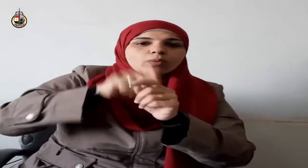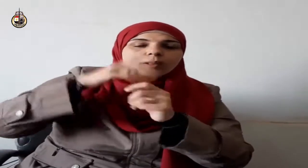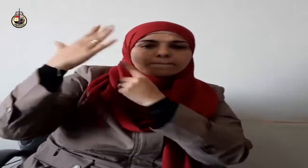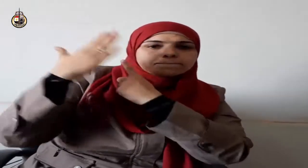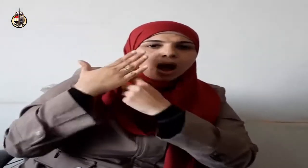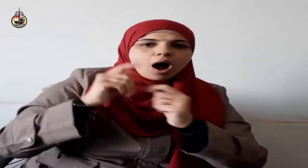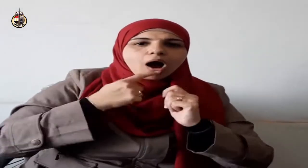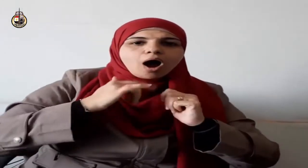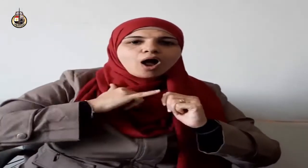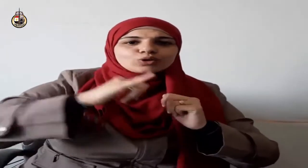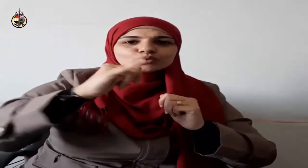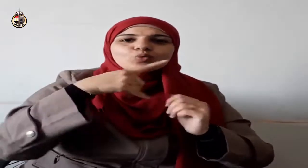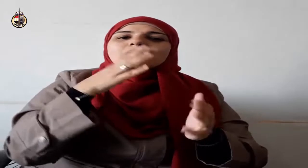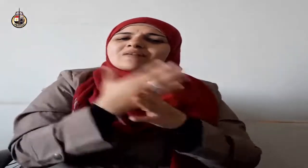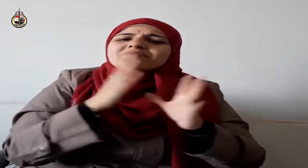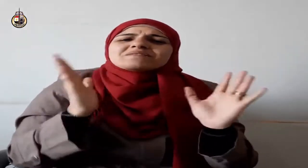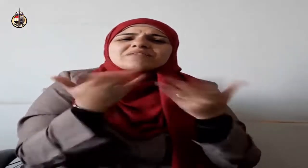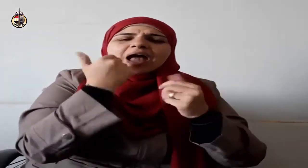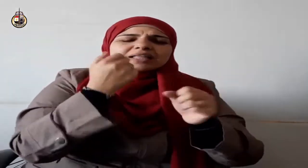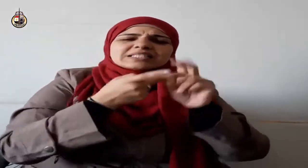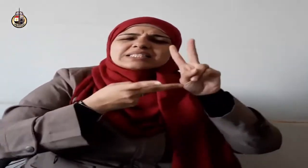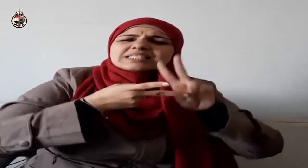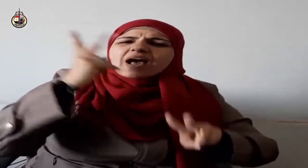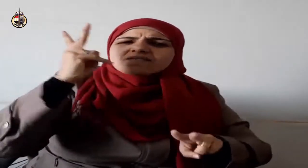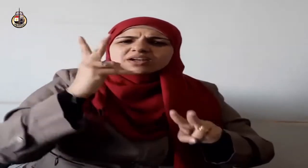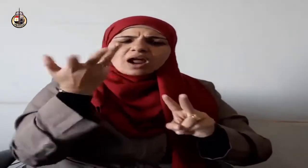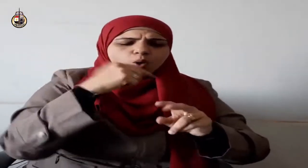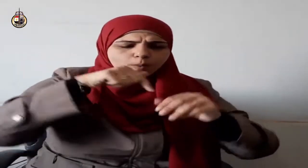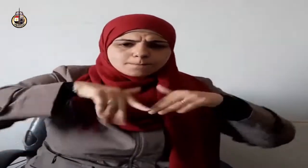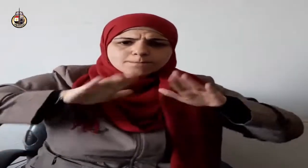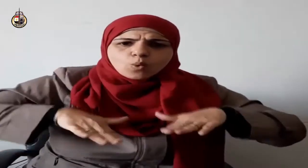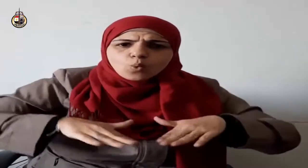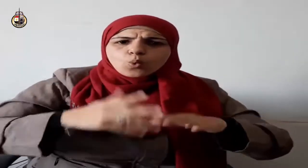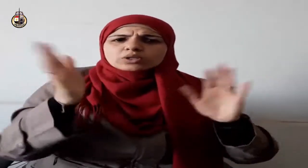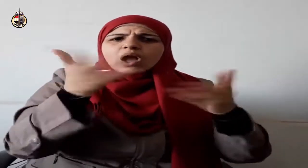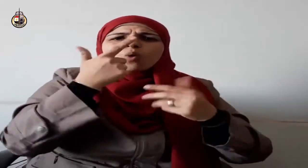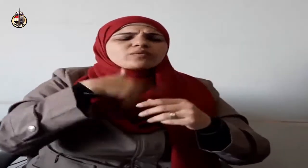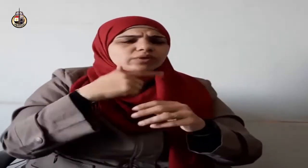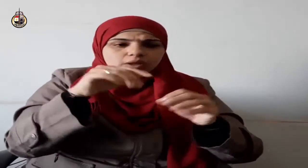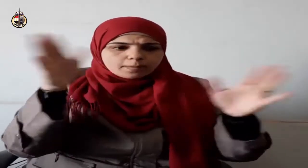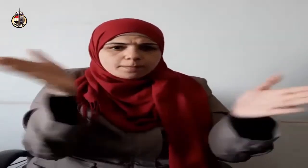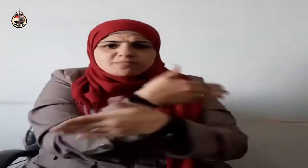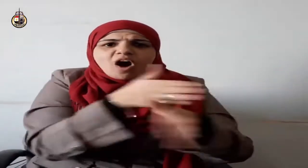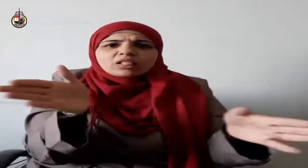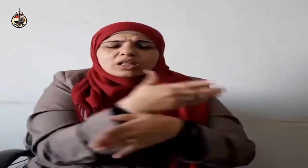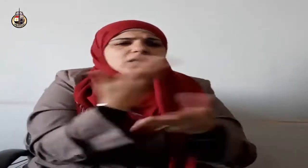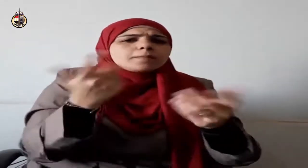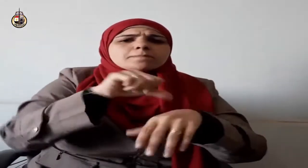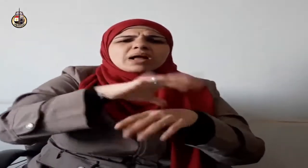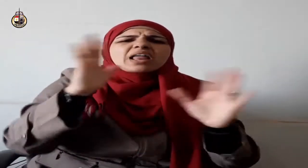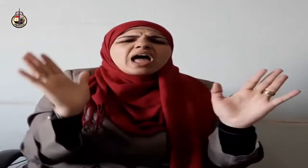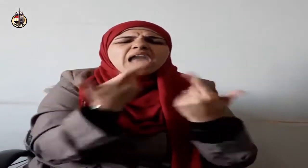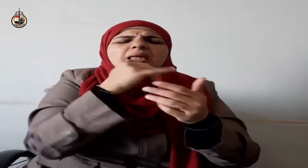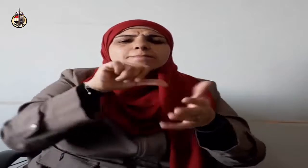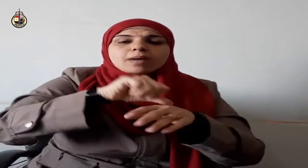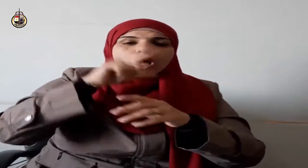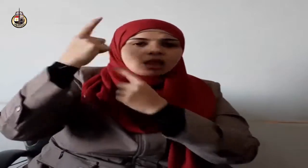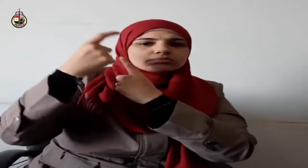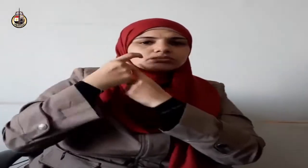وما أعطي أحد عطاء خيرا وأوسع من الصبر ومن عوامل